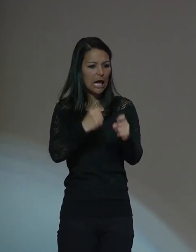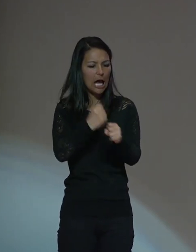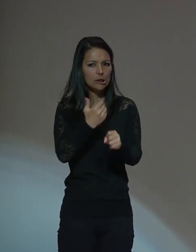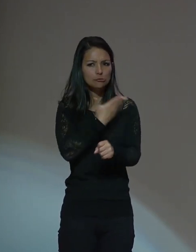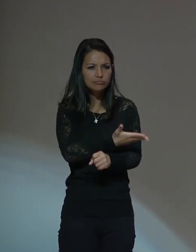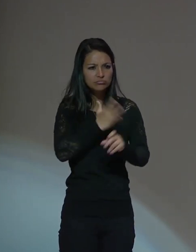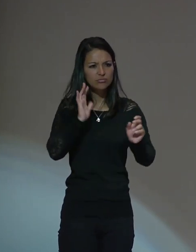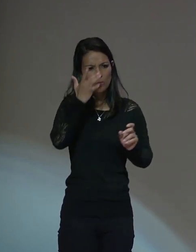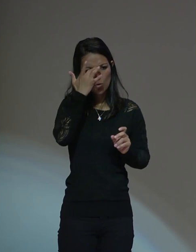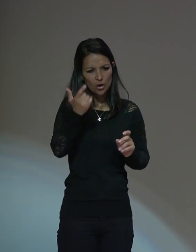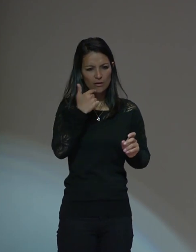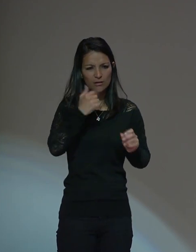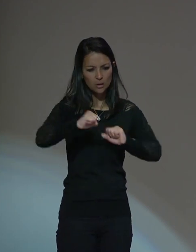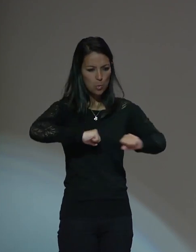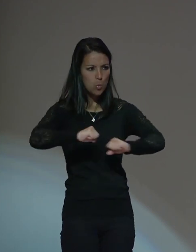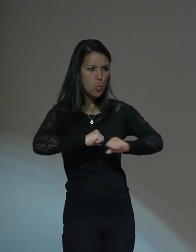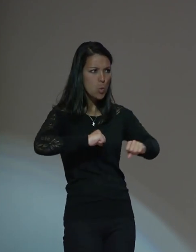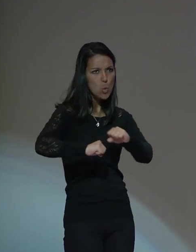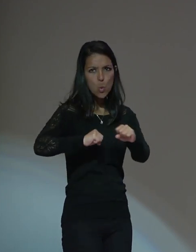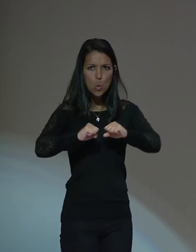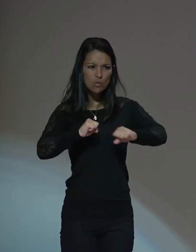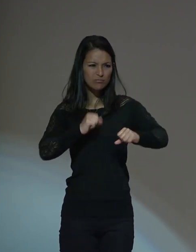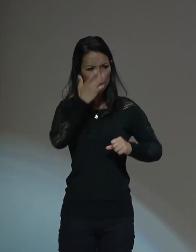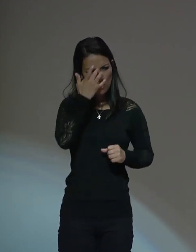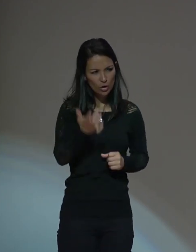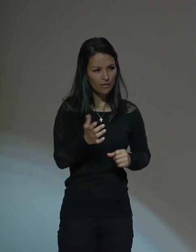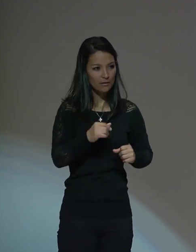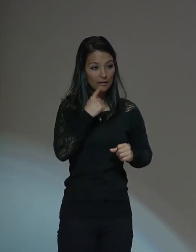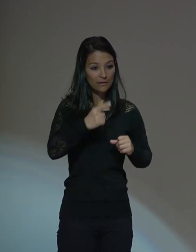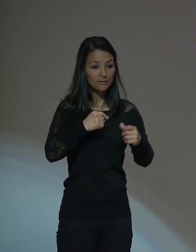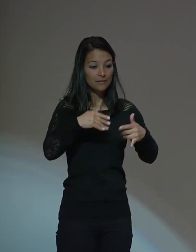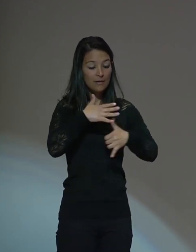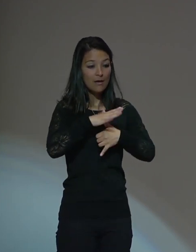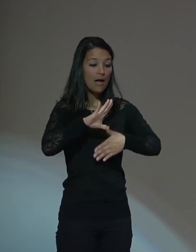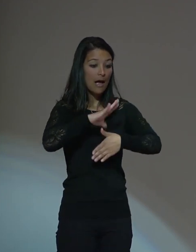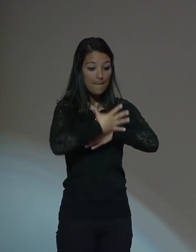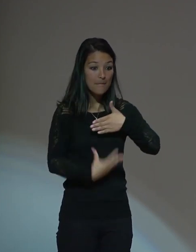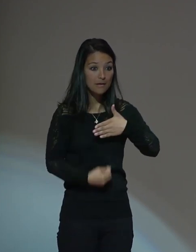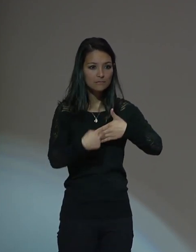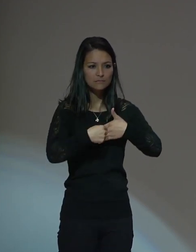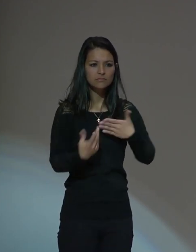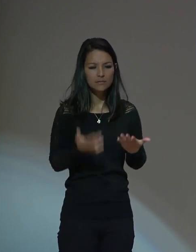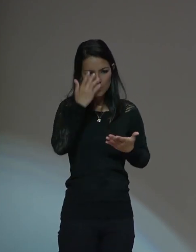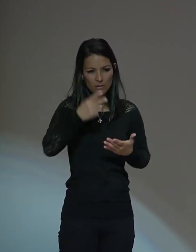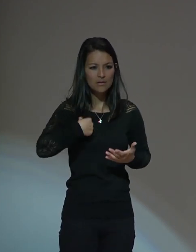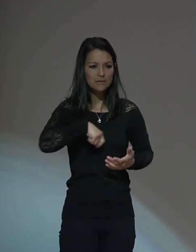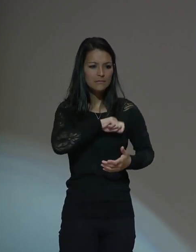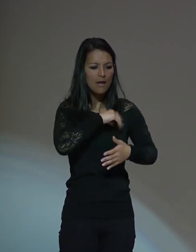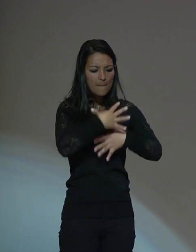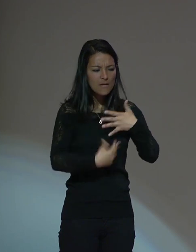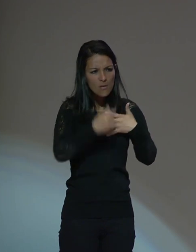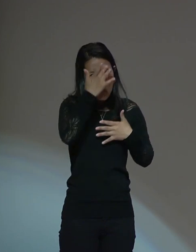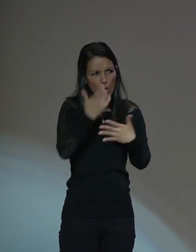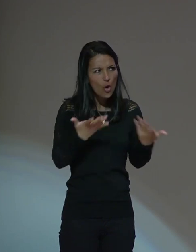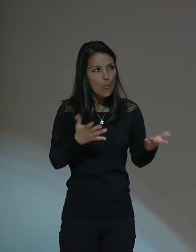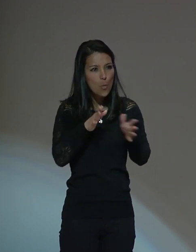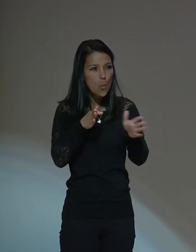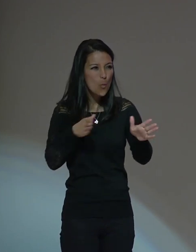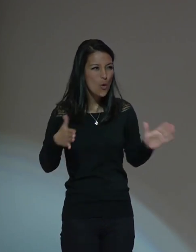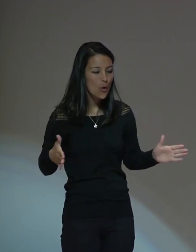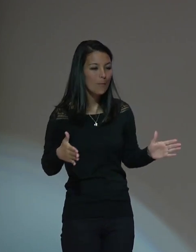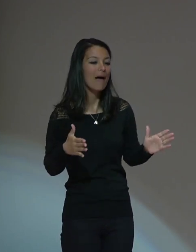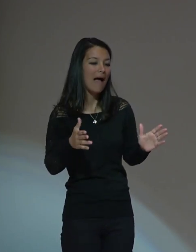se moviliza todavía por América Latina. Eso tiene que ver con una